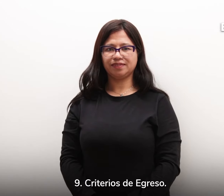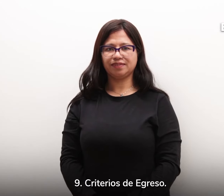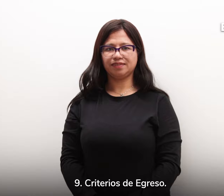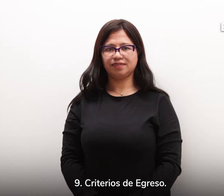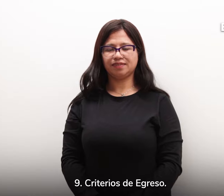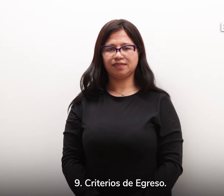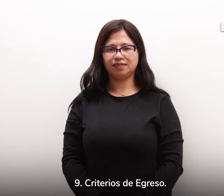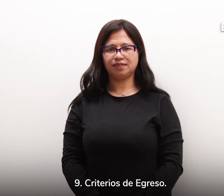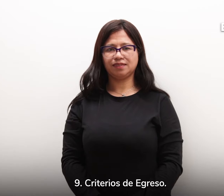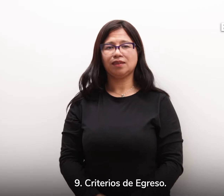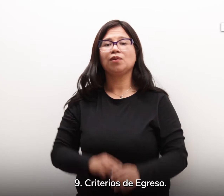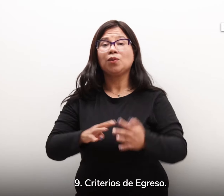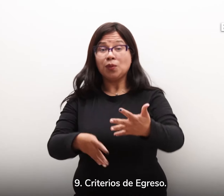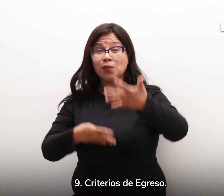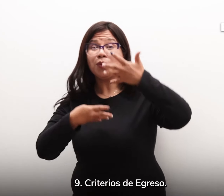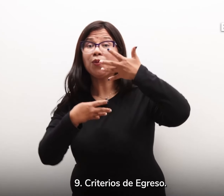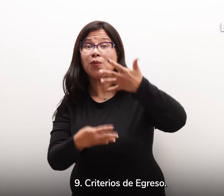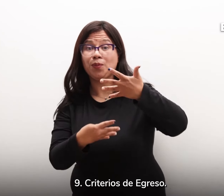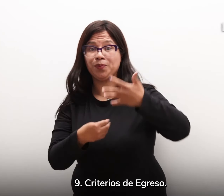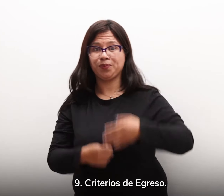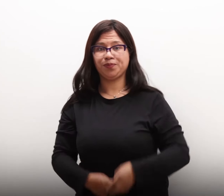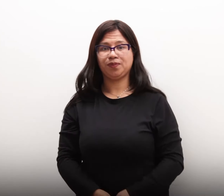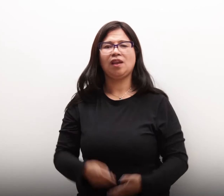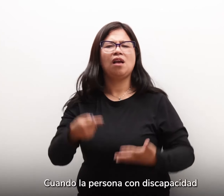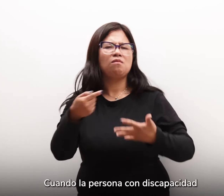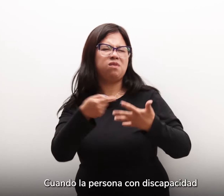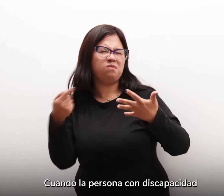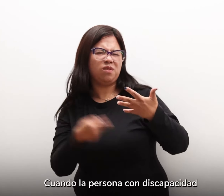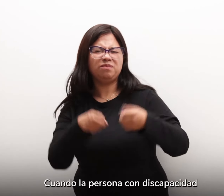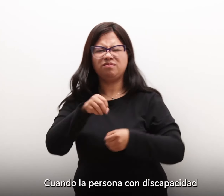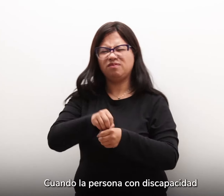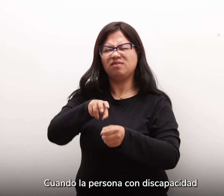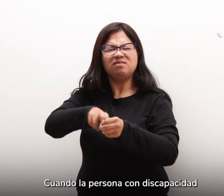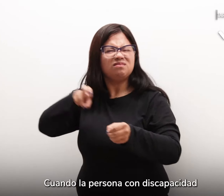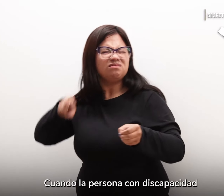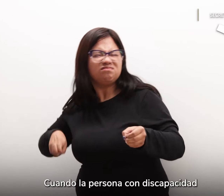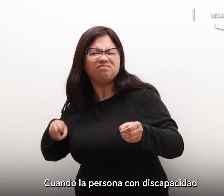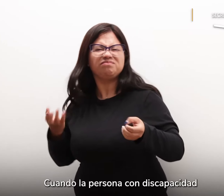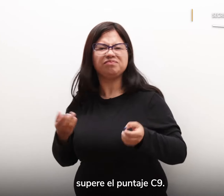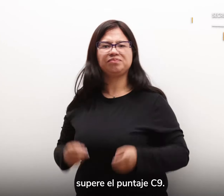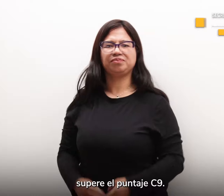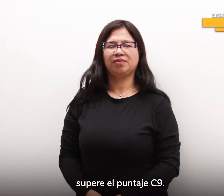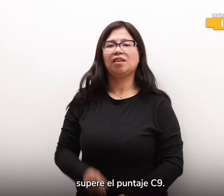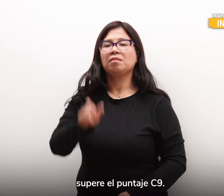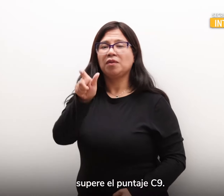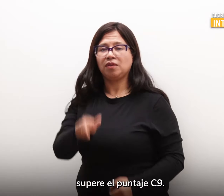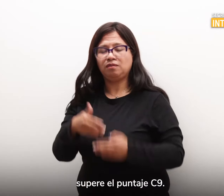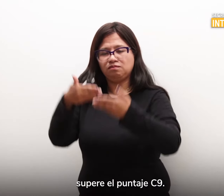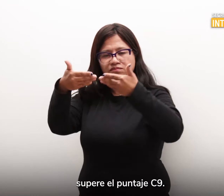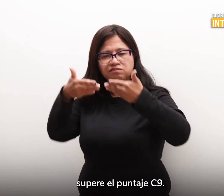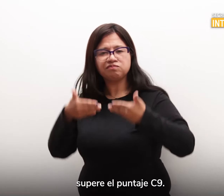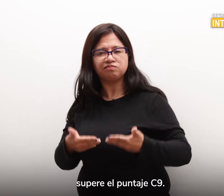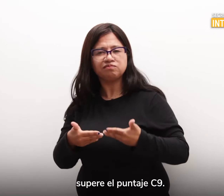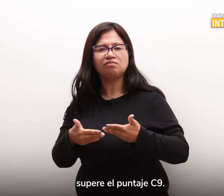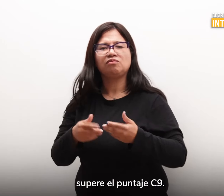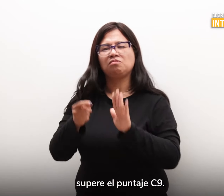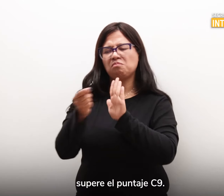9. Criterios de egreso Cuando la persona con discapacidad supere el puntaje C-9